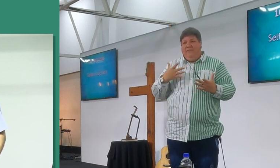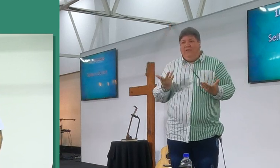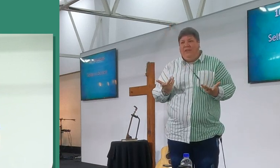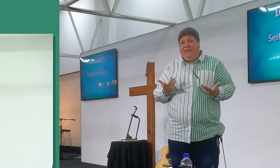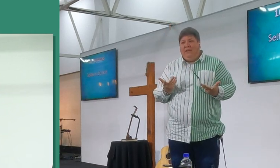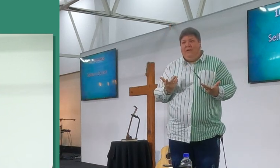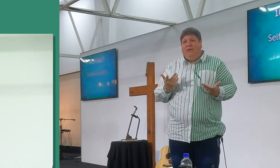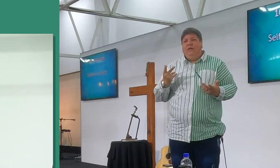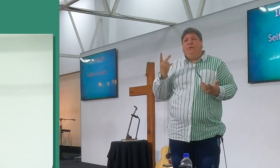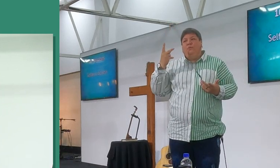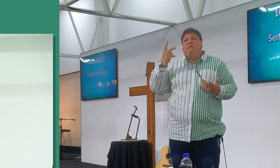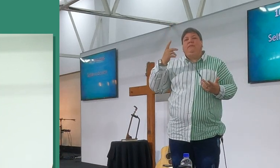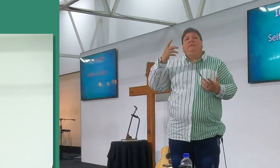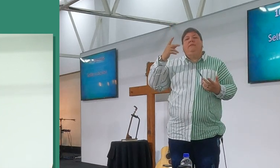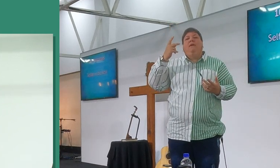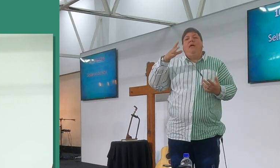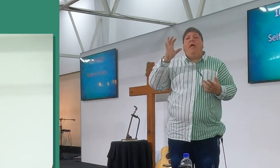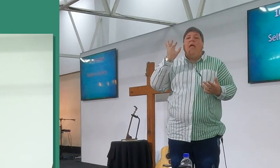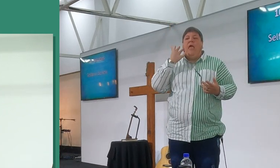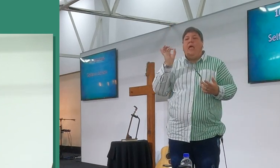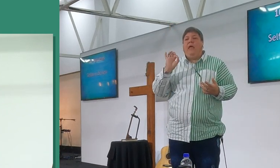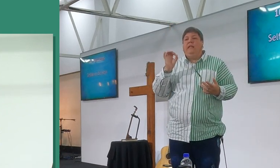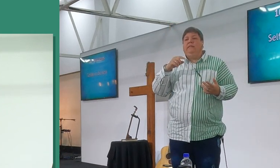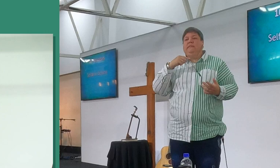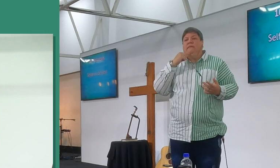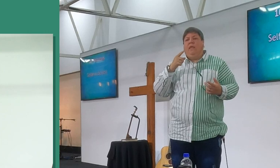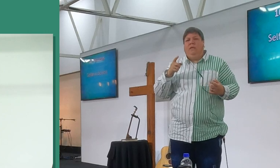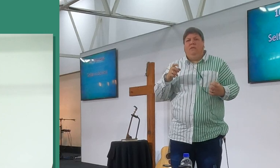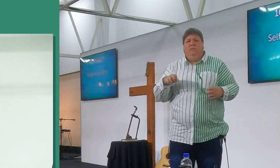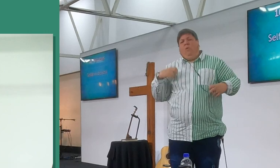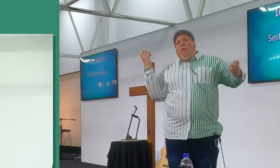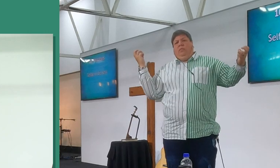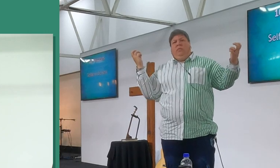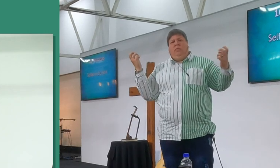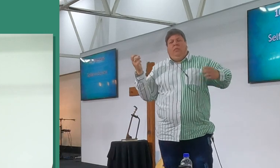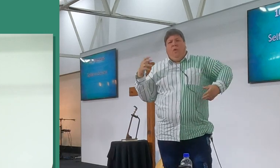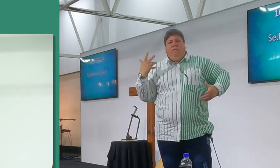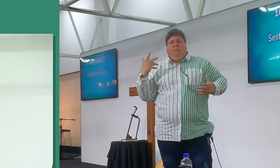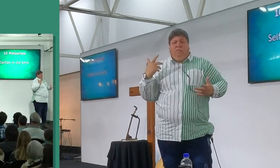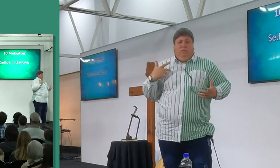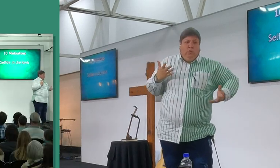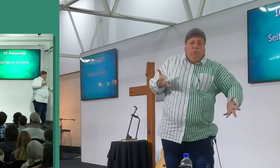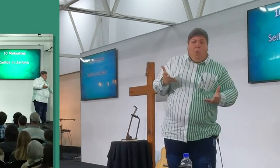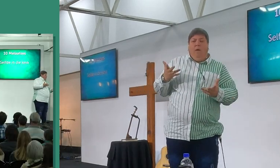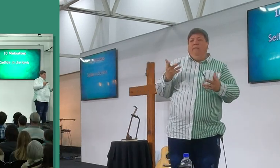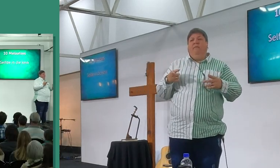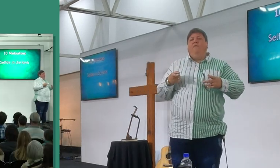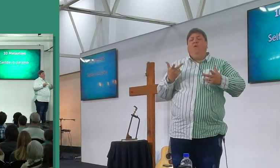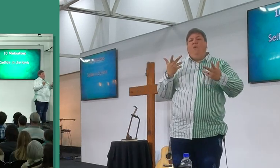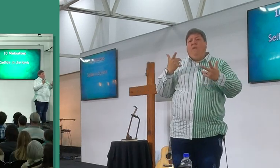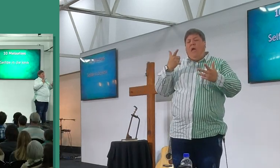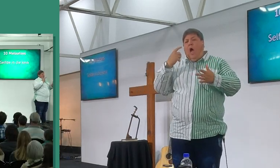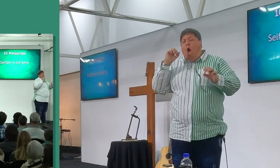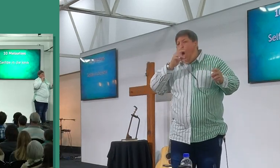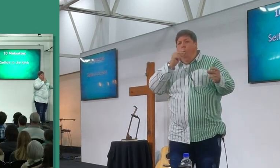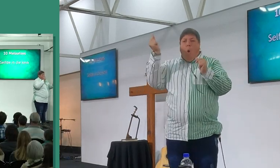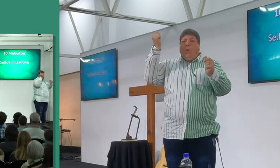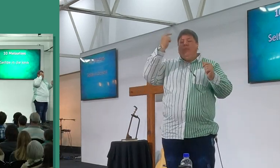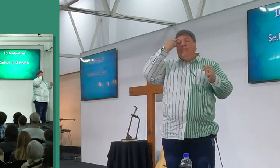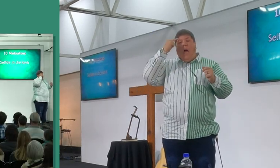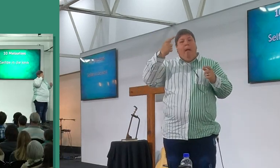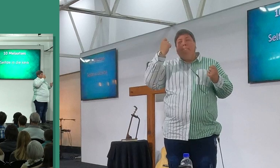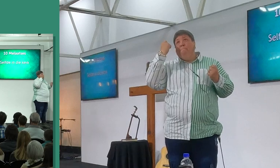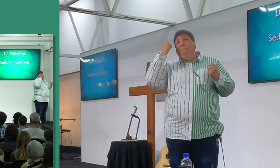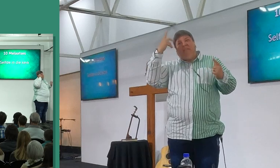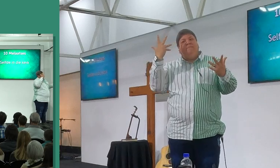knee-jerk reaction. Weet dan, daar gebeur iets, nou is ek kwaad, of nou is ek so, of nou is ek so, en vir oogend, vir al rondom die boodskap, rondom